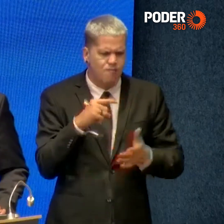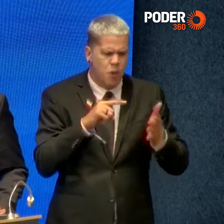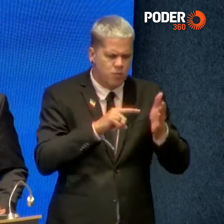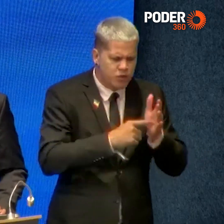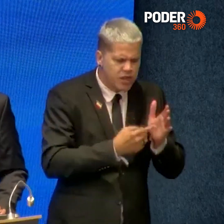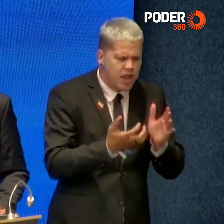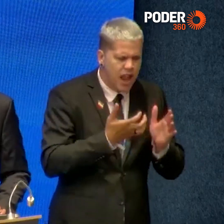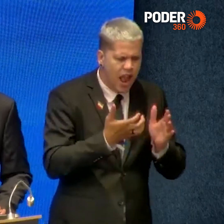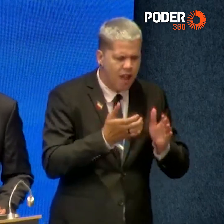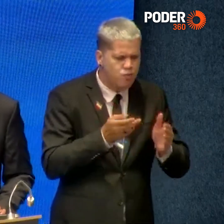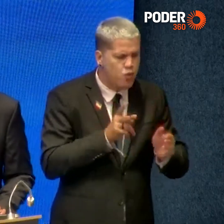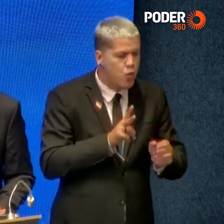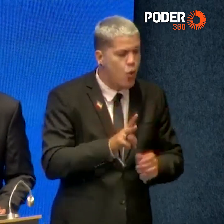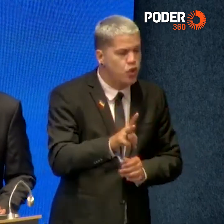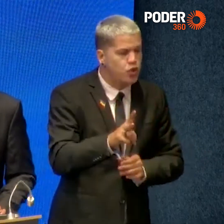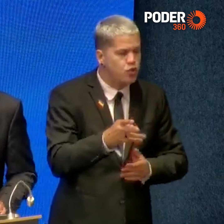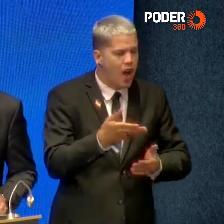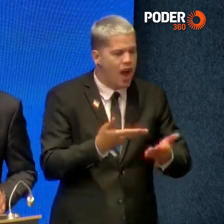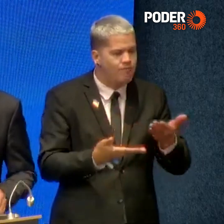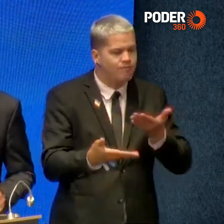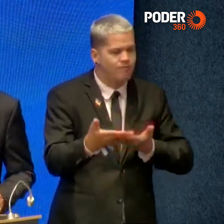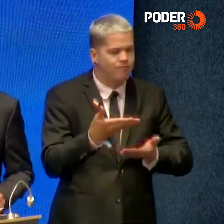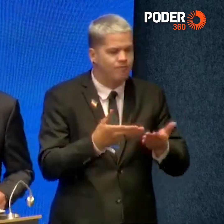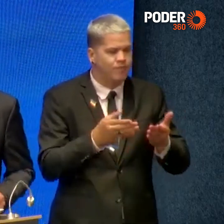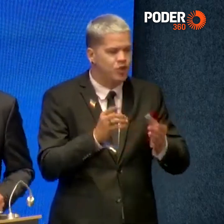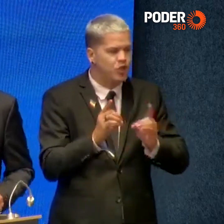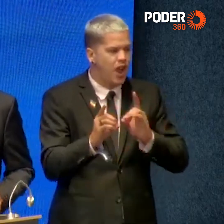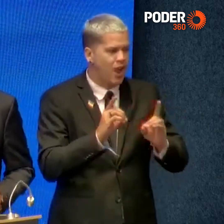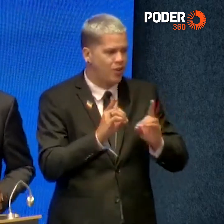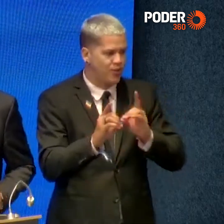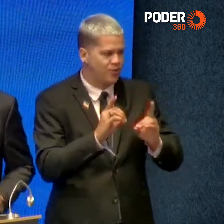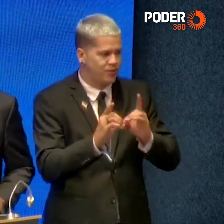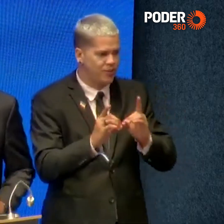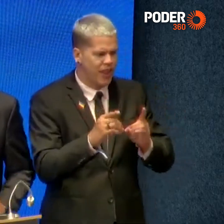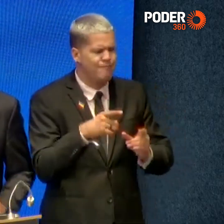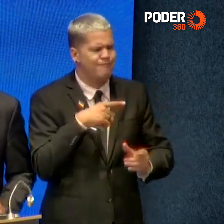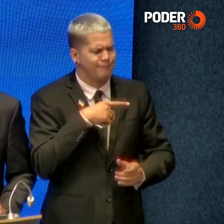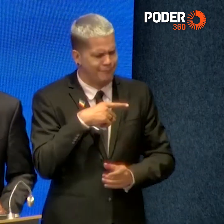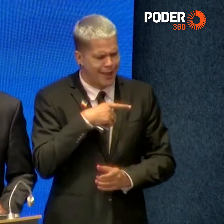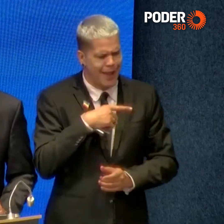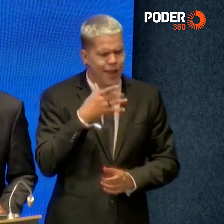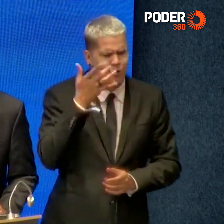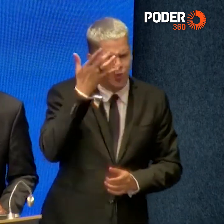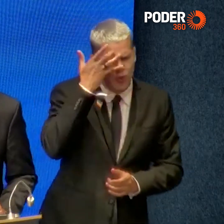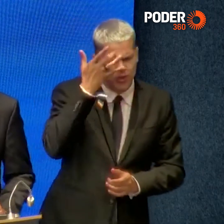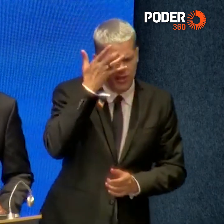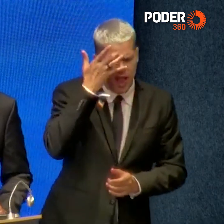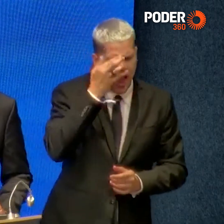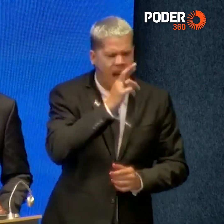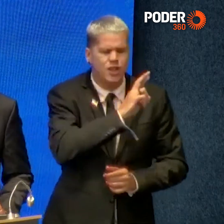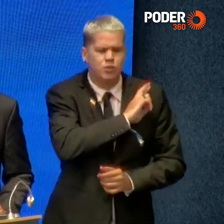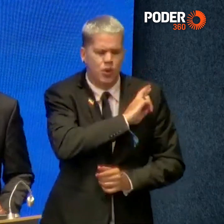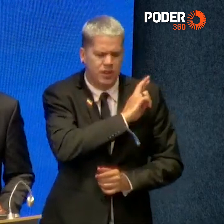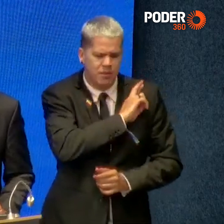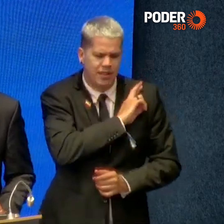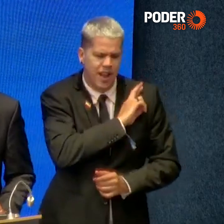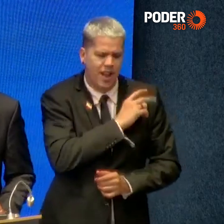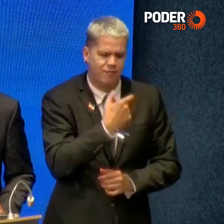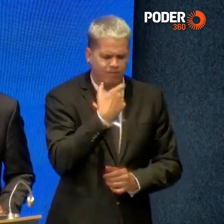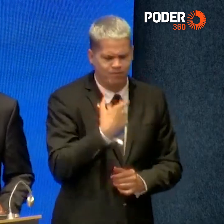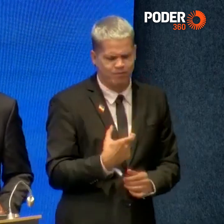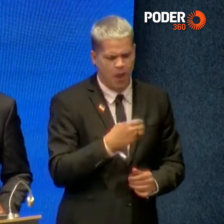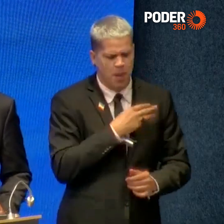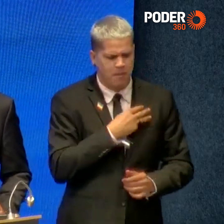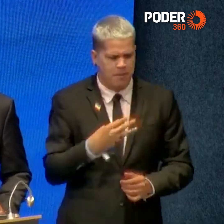próximo e permanente. Tenho plena consciência da responsabilidade do cargo. Sei que essa tarefa